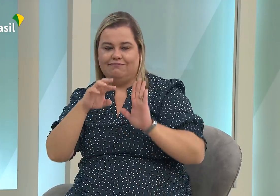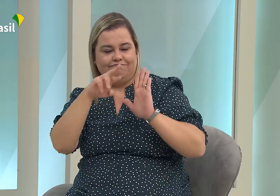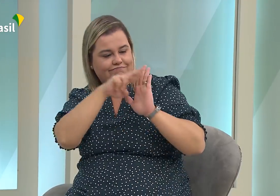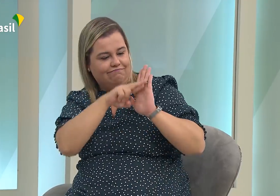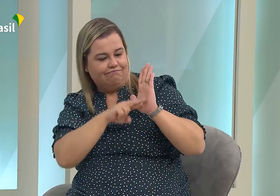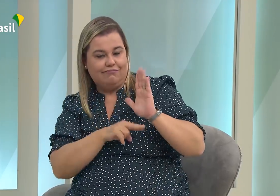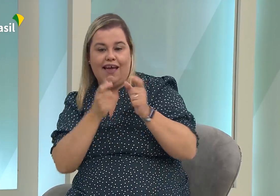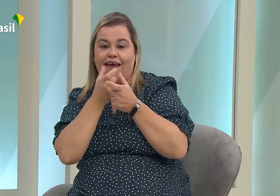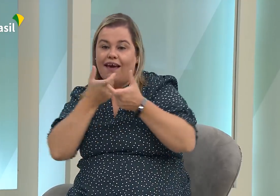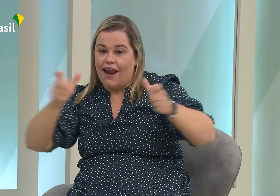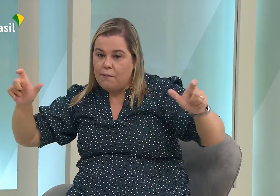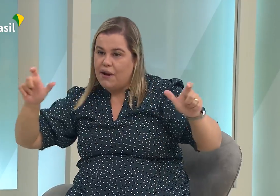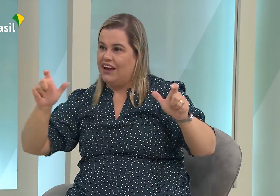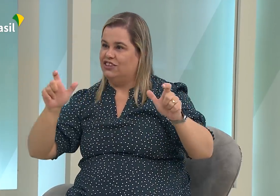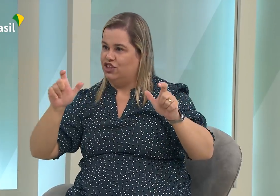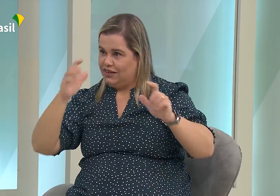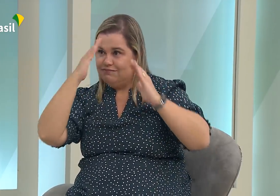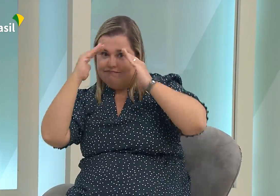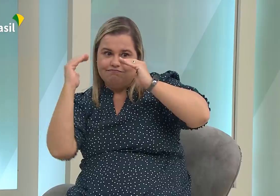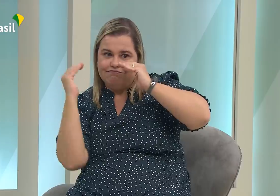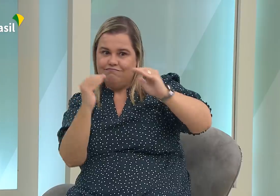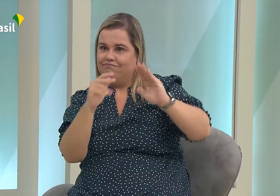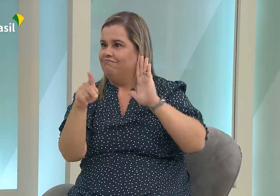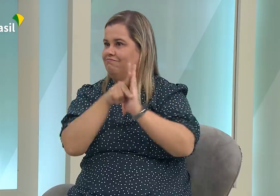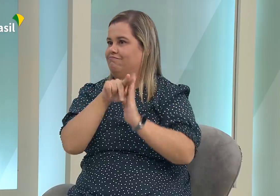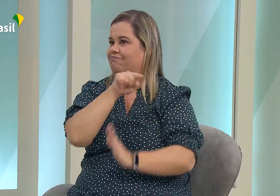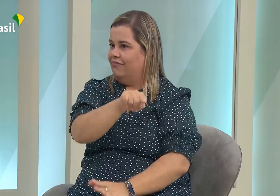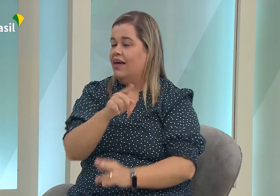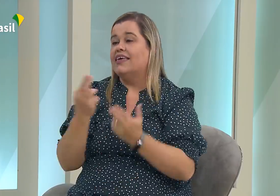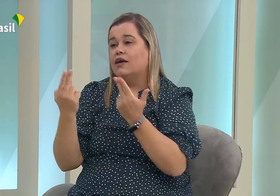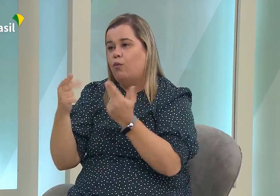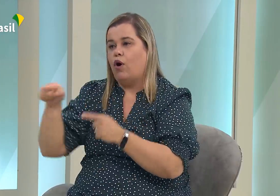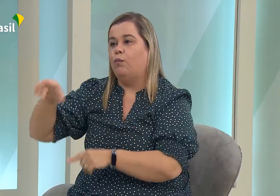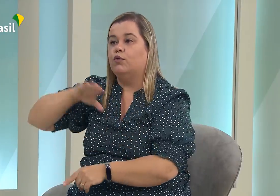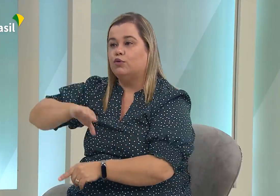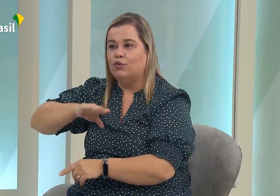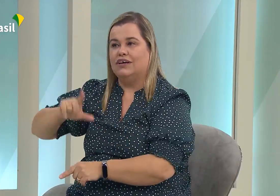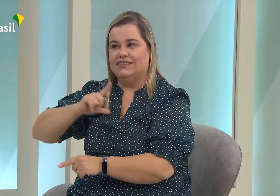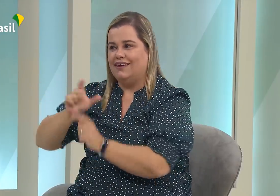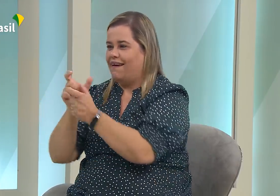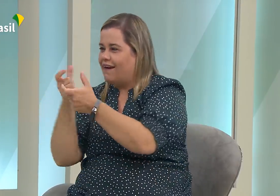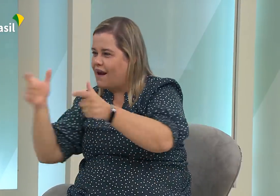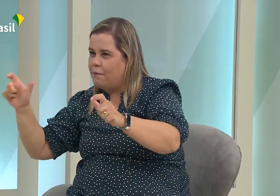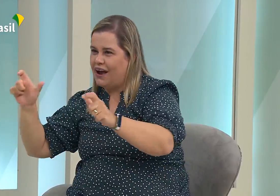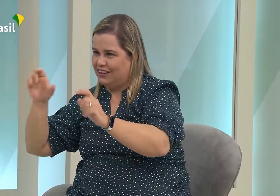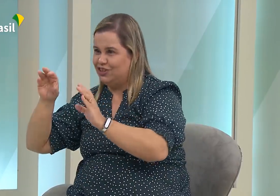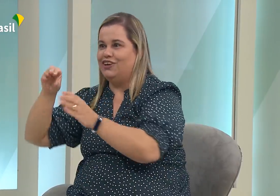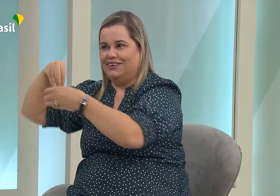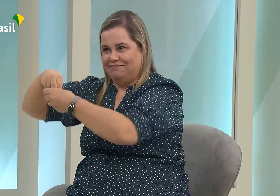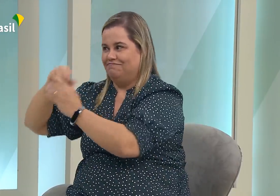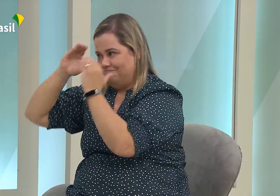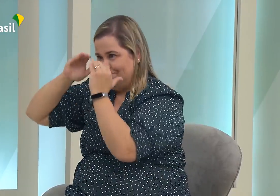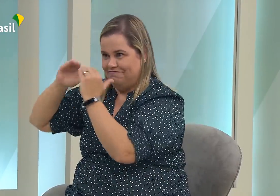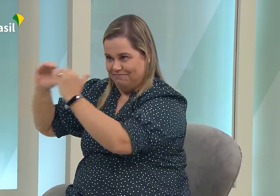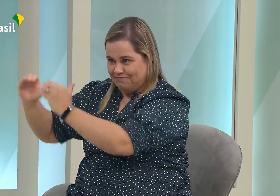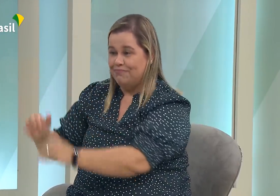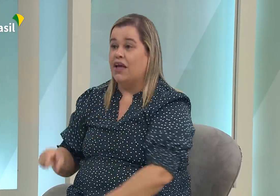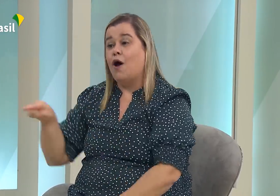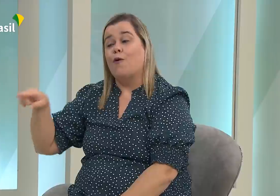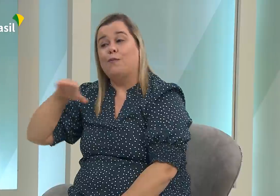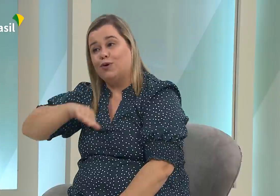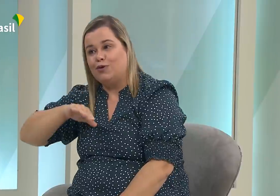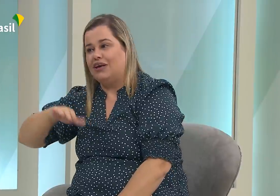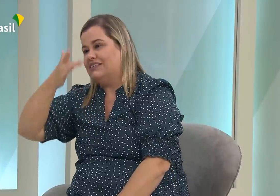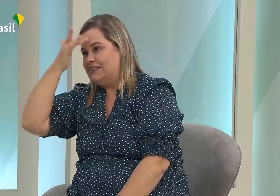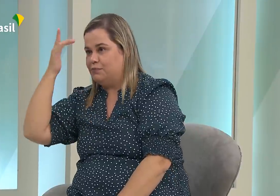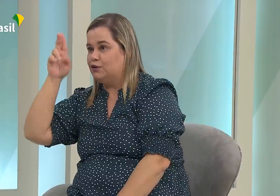sendo a língua portuguesa. E possivelmente a língua brasileira de sinais como segunda. E a nossa língua é rica. Ela tem gramática, ela tem